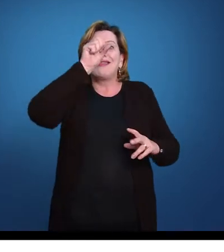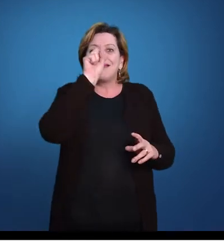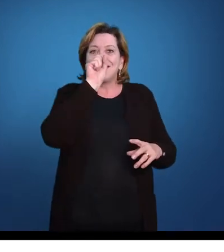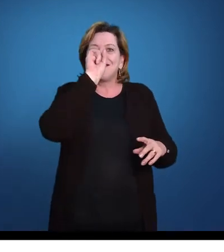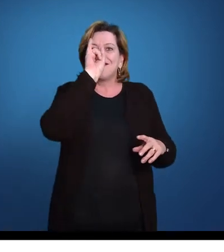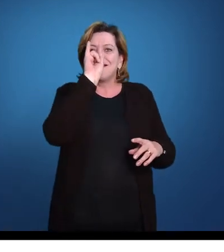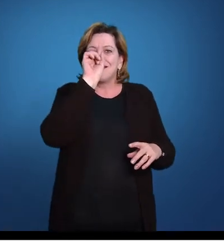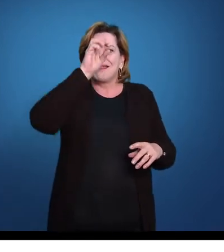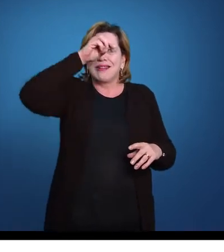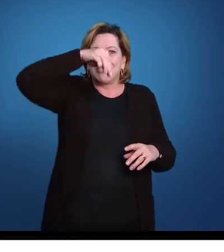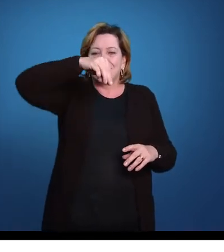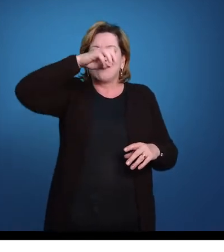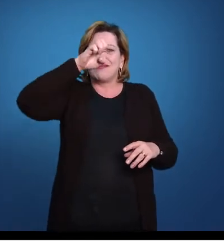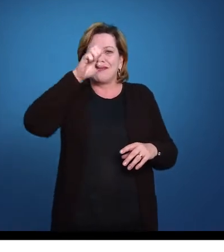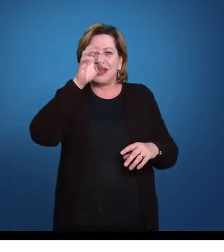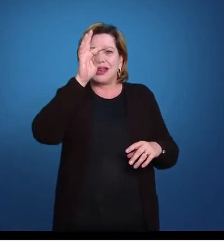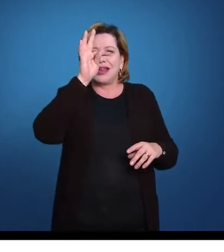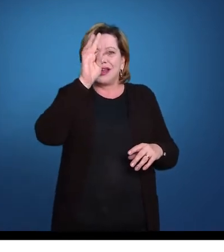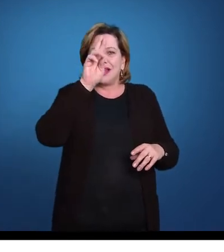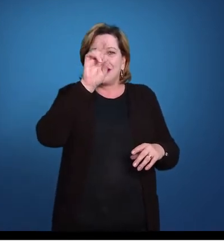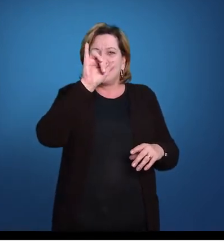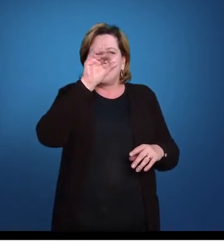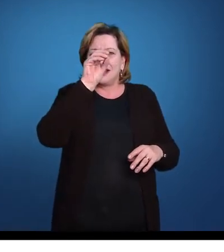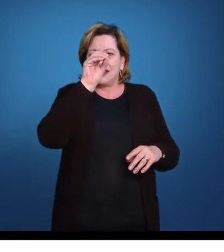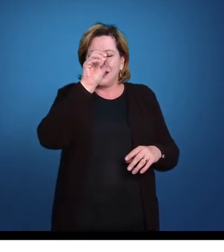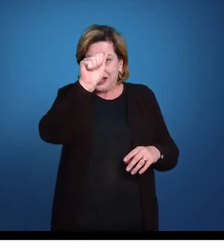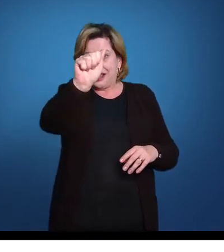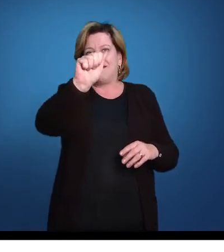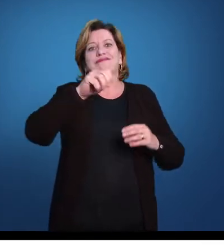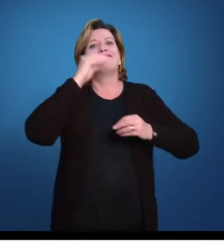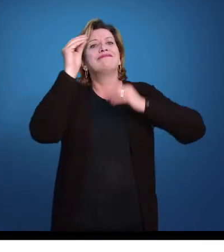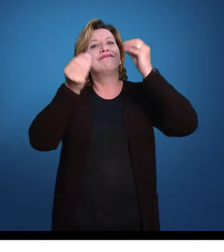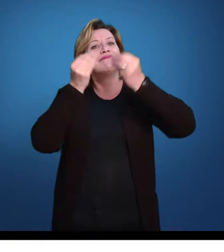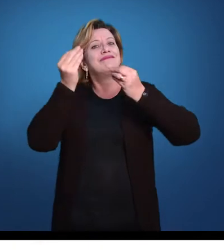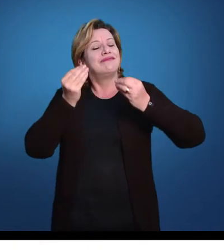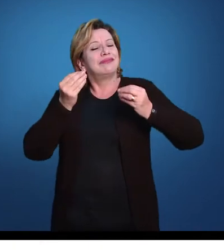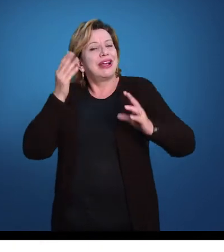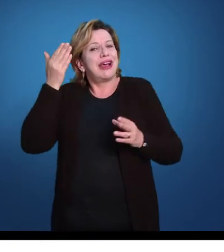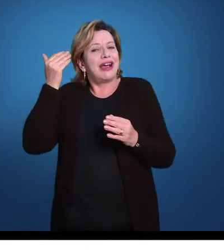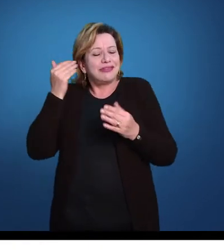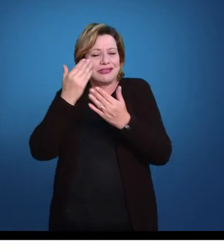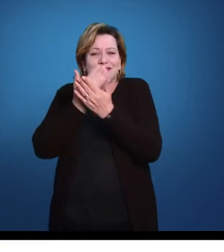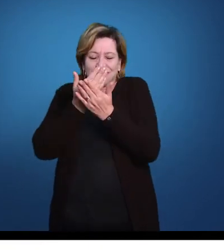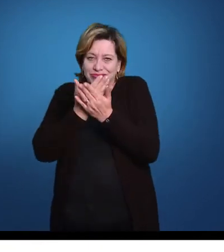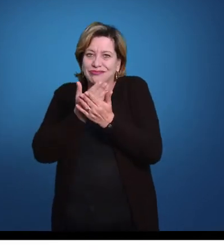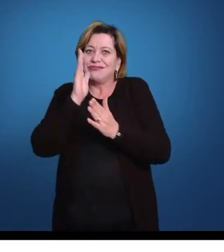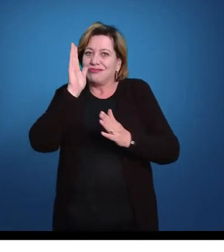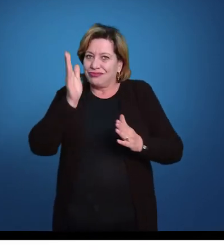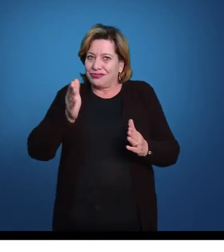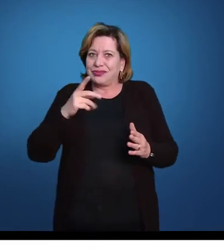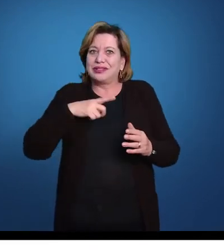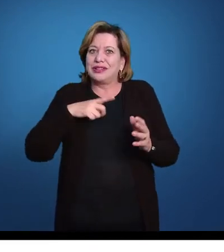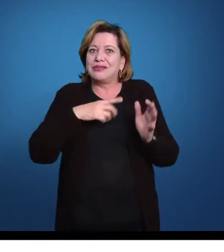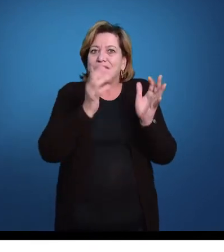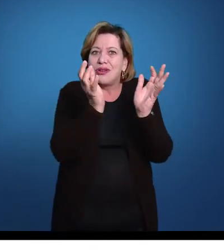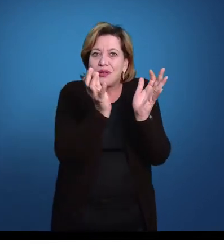da Zoologia 1, onde nós vimos a simetria dos animais, a gente está dentro de um grupo de animais, olha só que interessante,